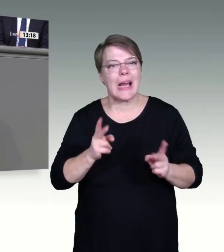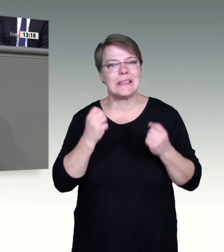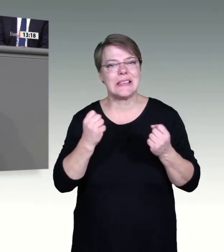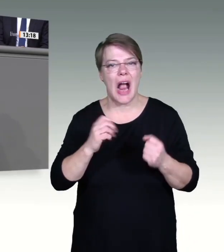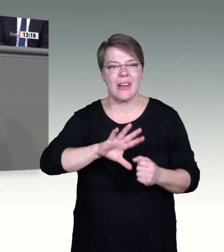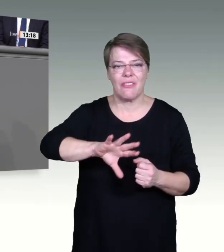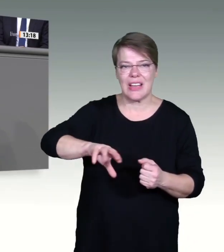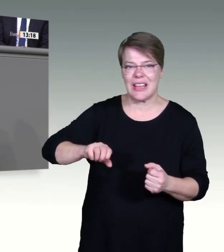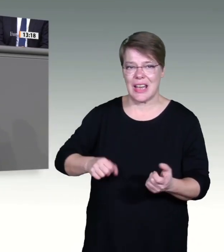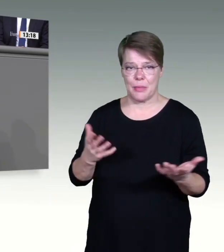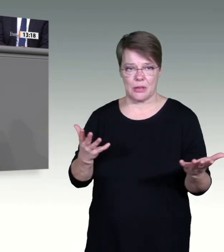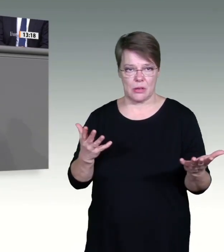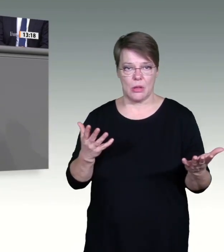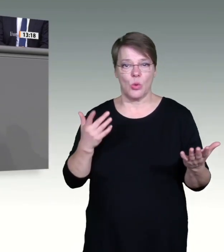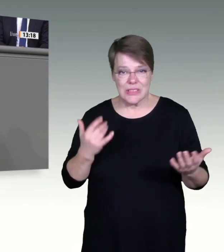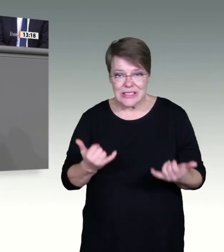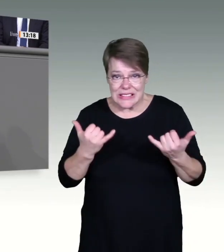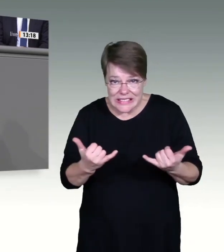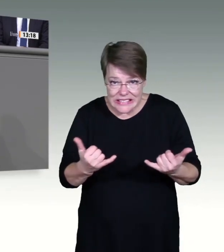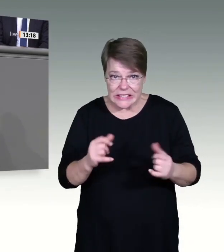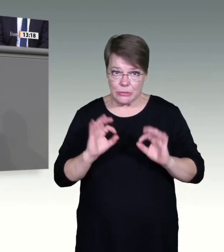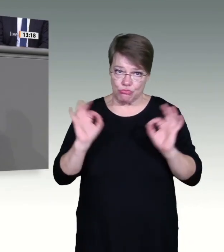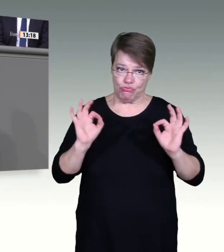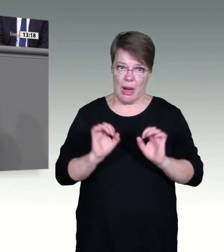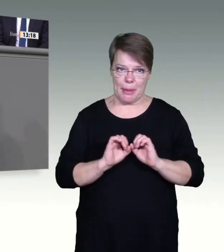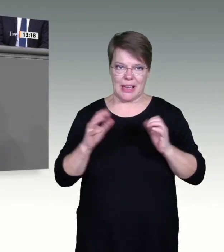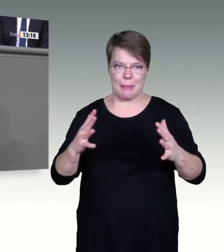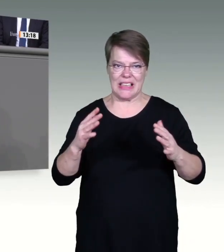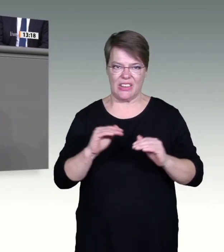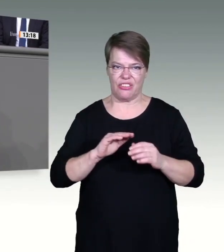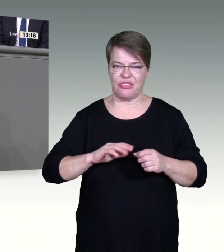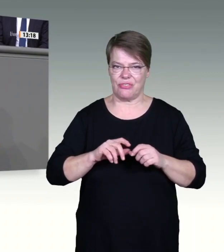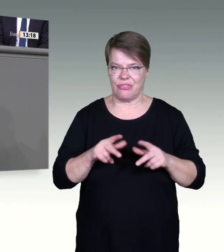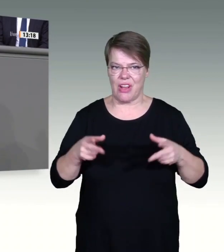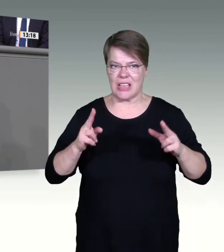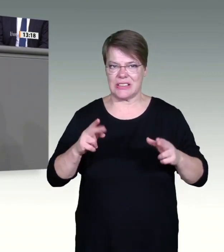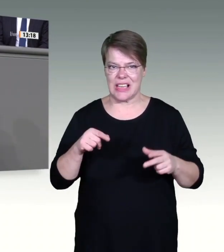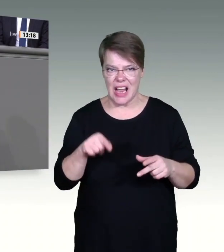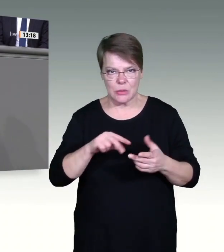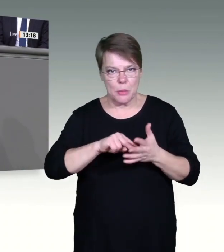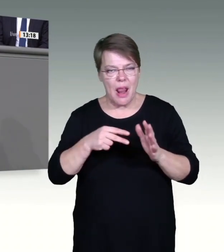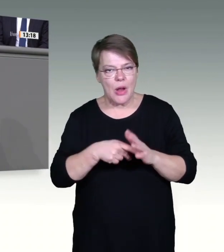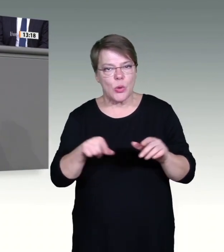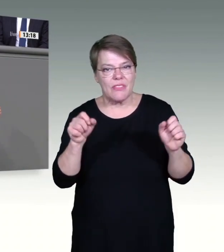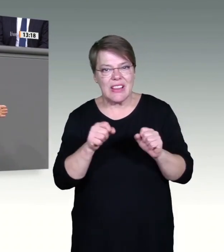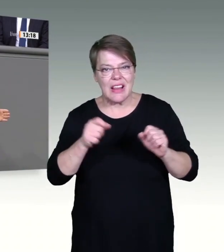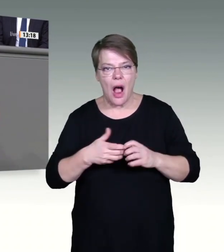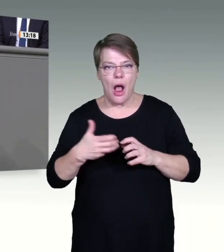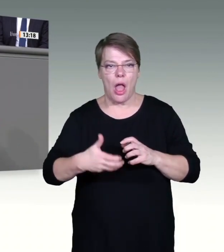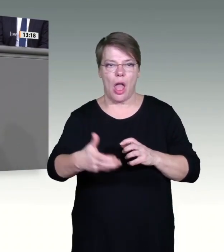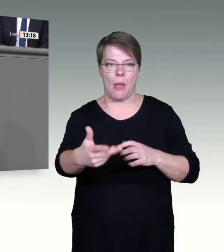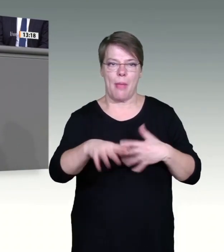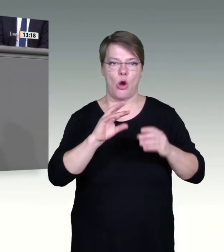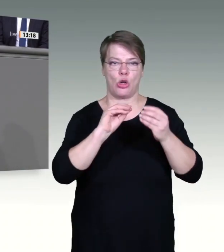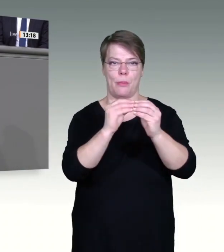beispielsweise in Berlin, dass Clubs und Diskotheken nicht geschlossen werden können, weil sie ja gastronomische Einrichtungen sind. Wir können jetzt in